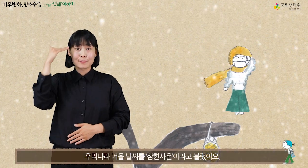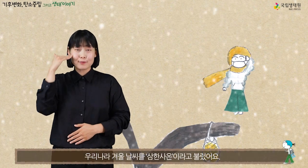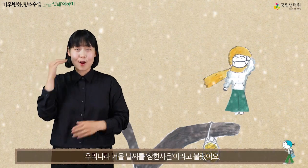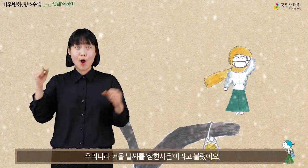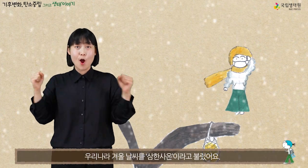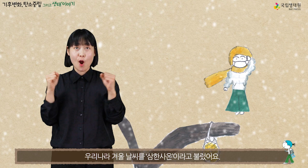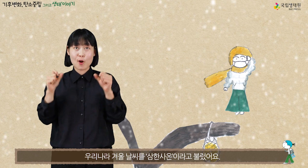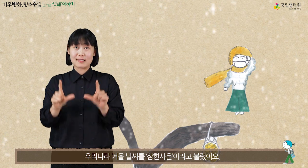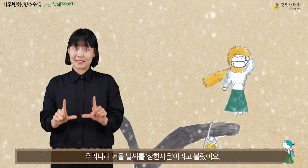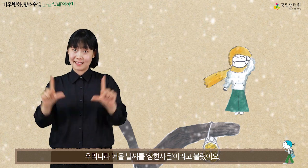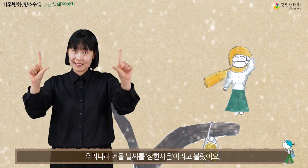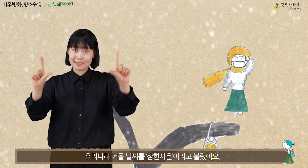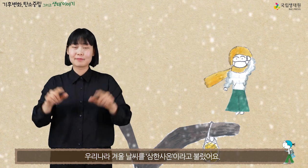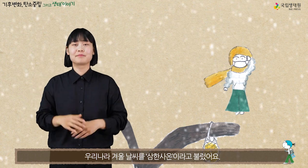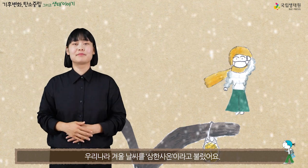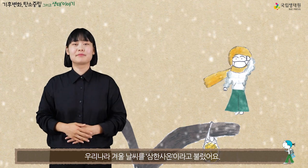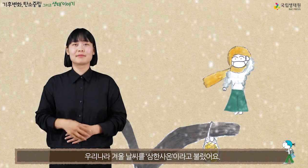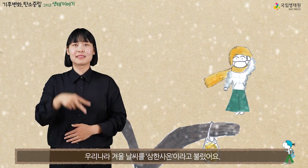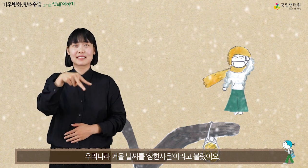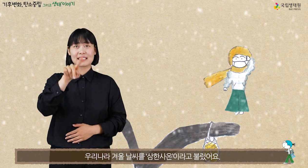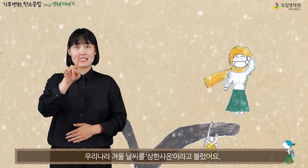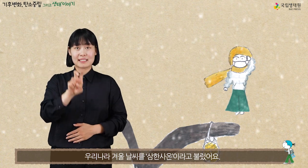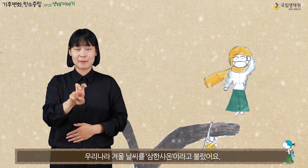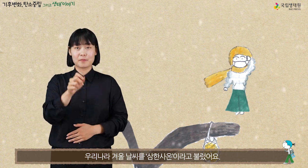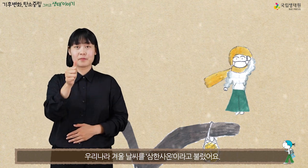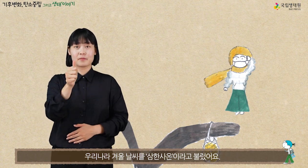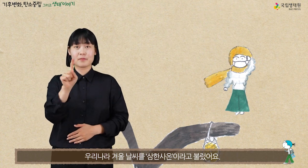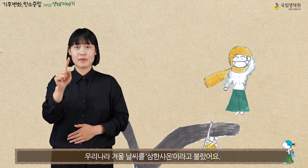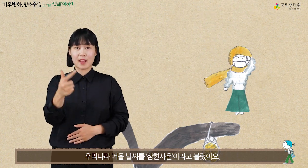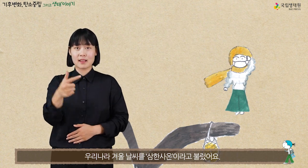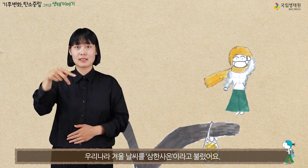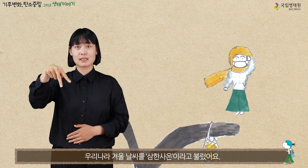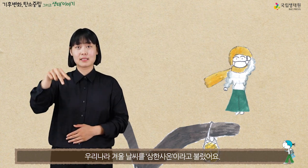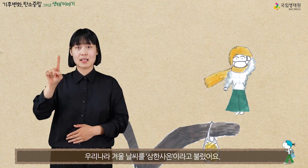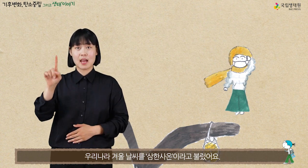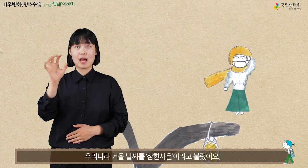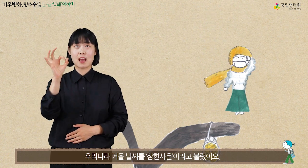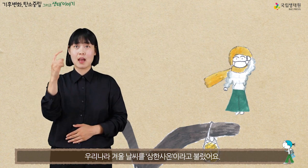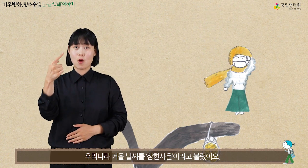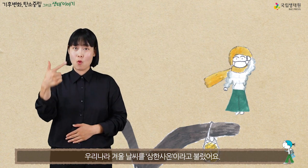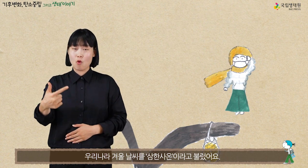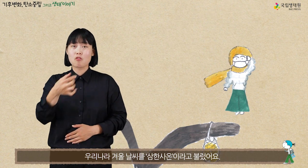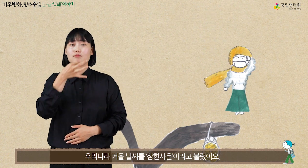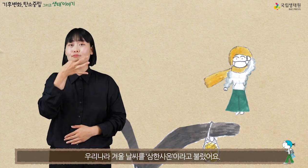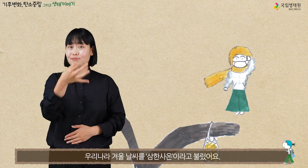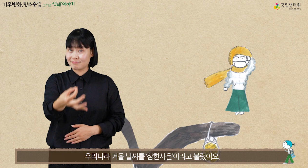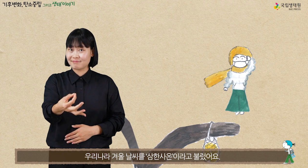우리나라 겨울날씨를 삼한사온이라고 불렀어요.